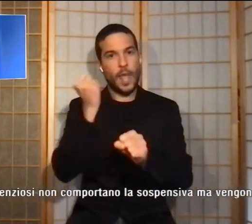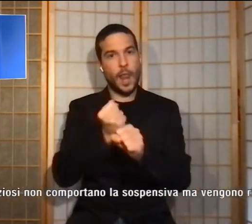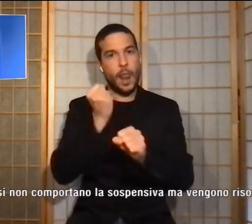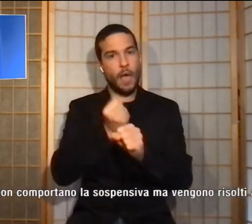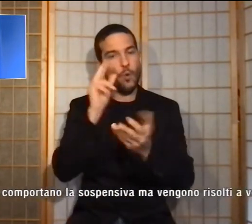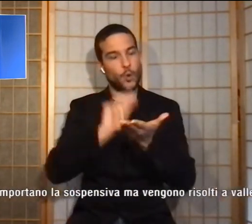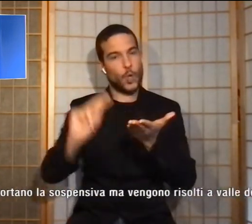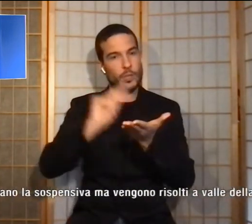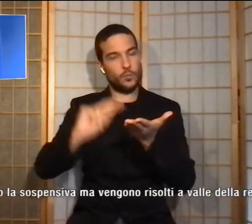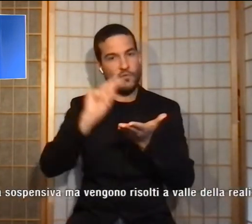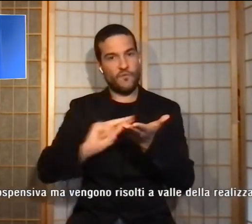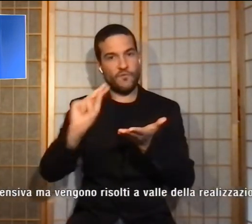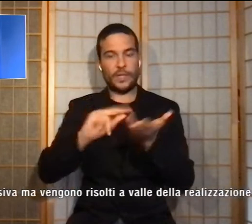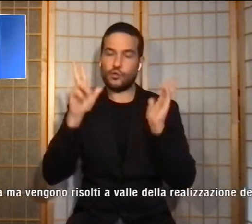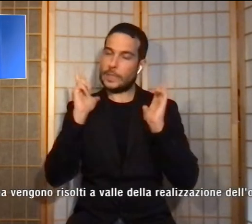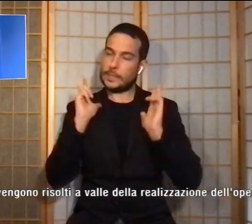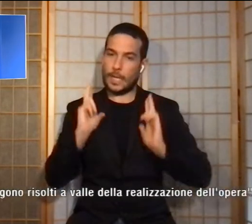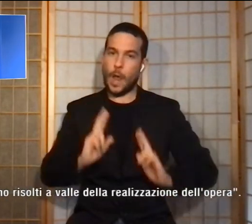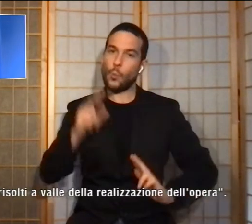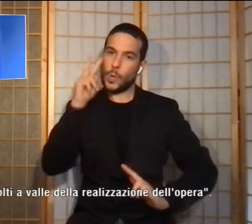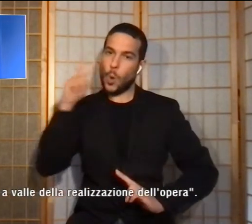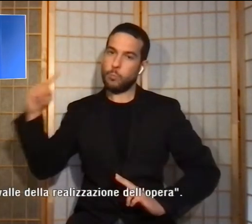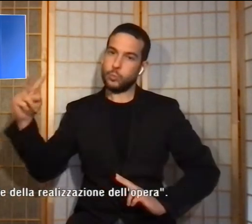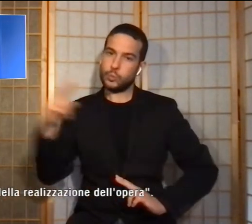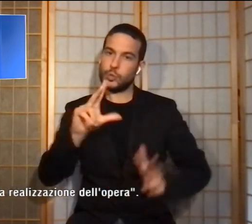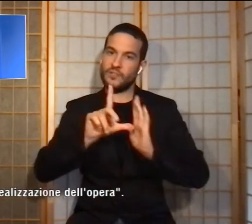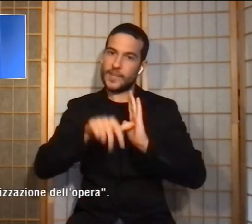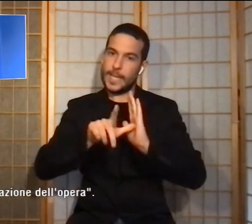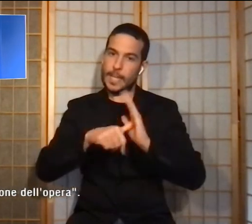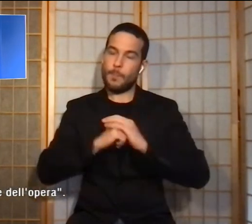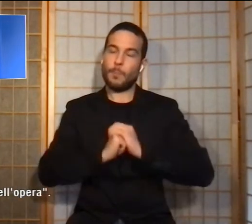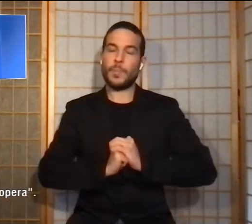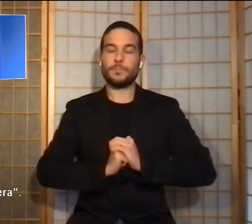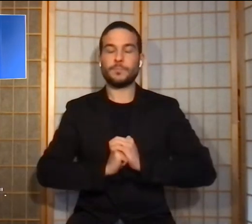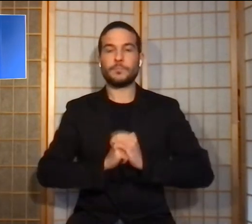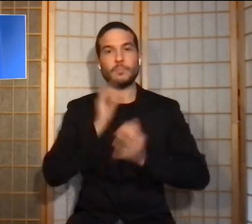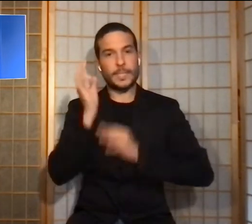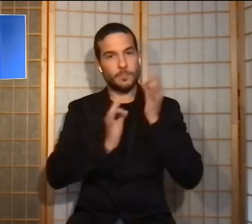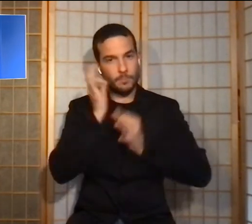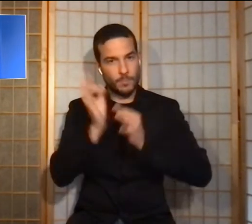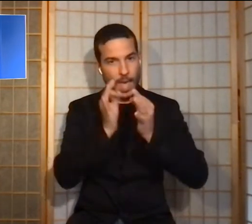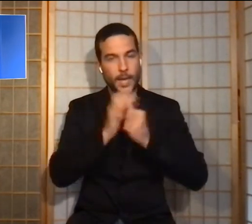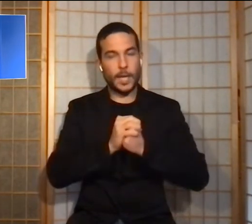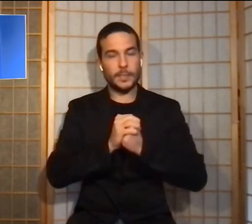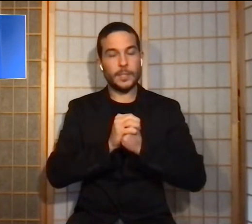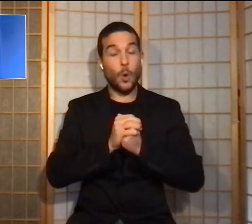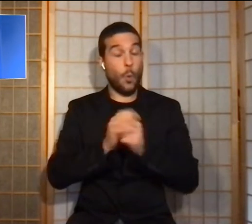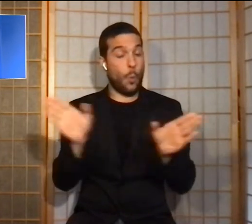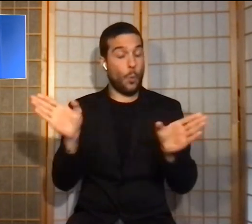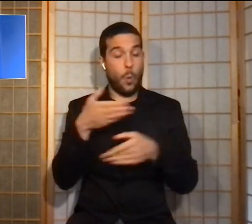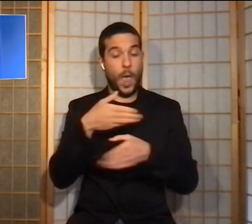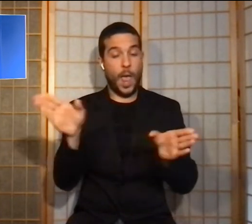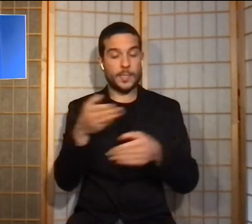e tranquillo dal punto di vista dei tempi. Spiega, qualunque ricorso non